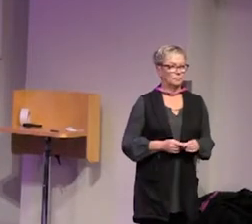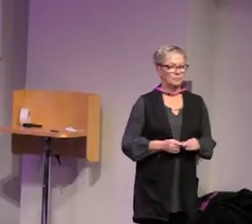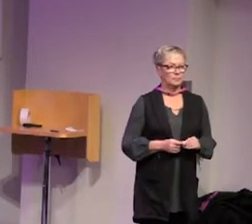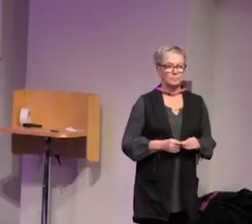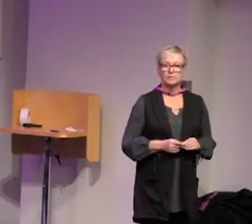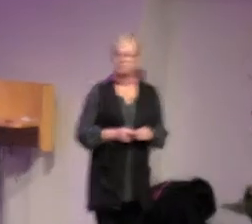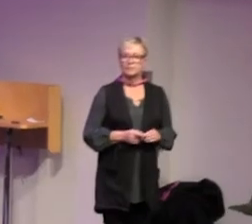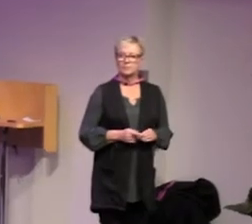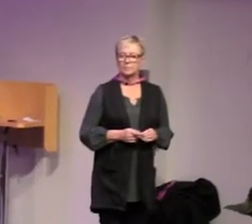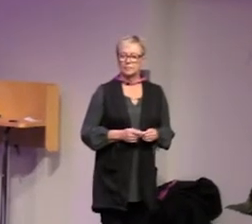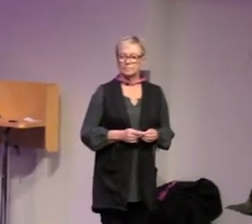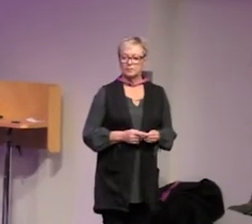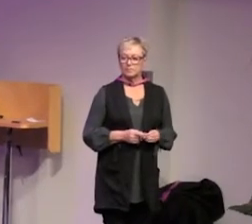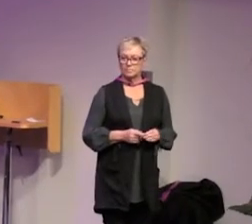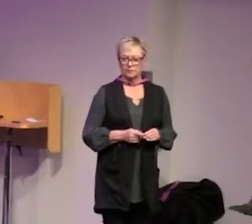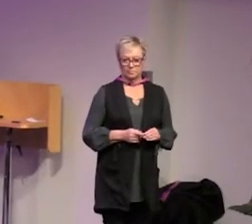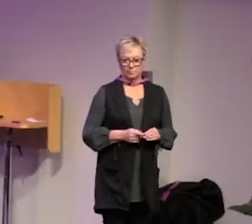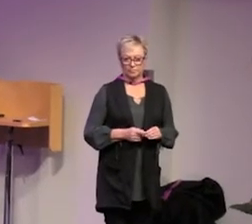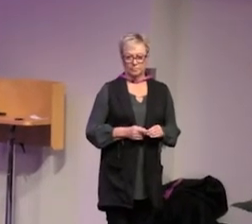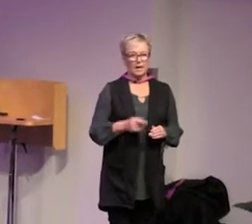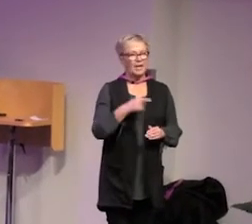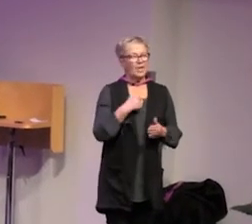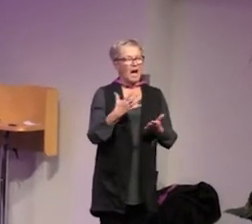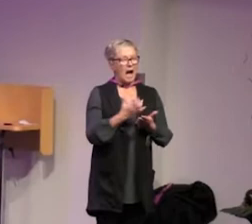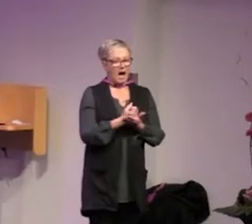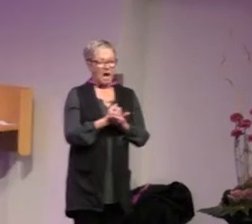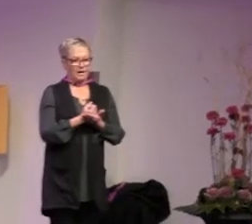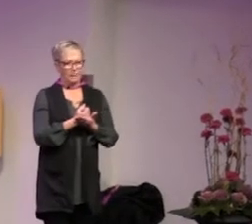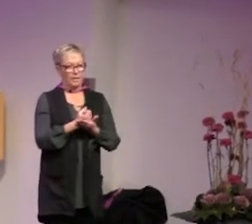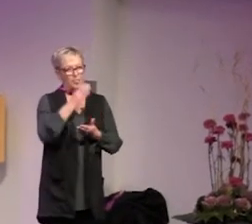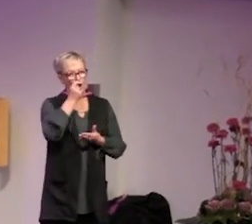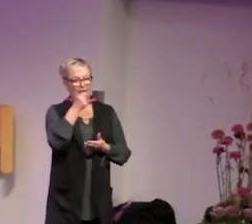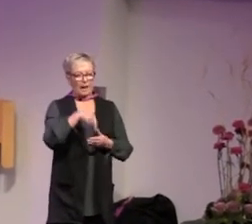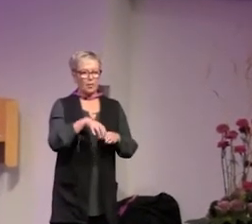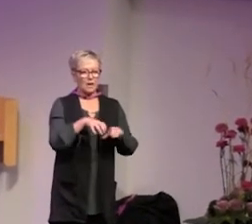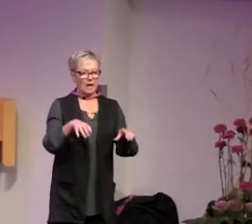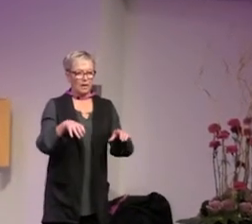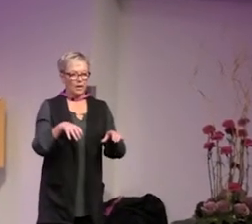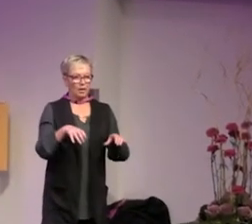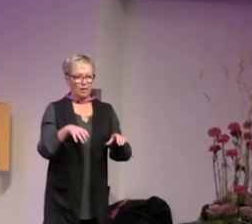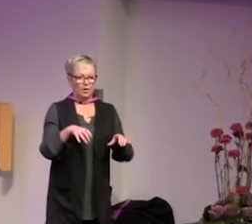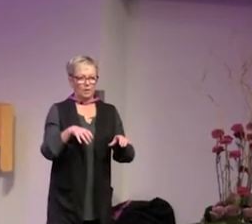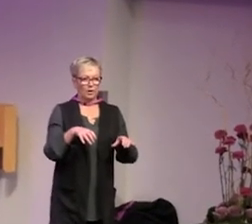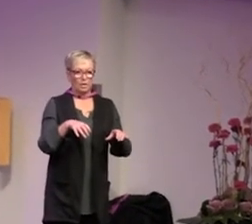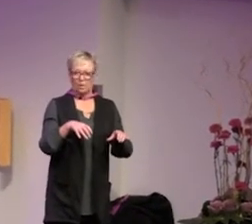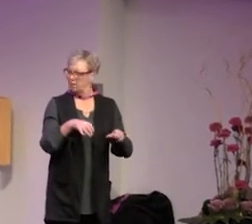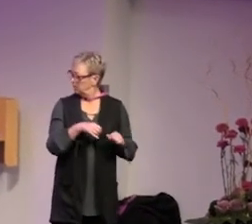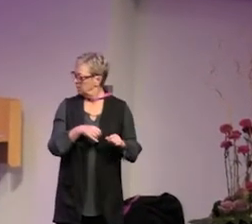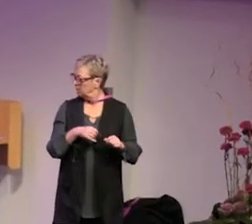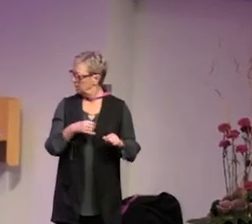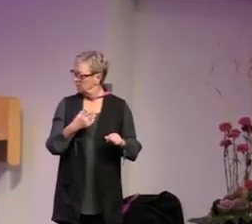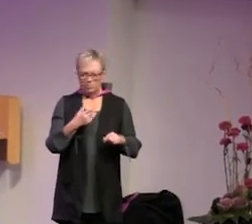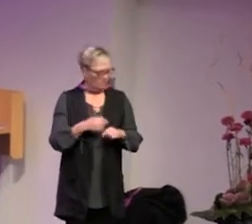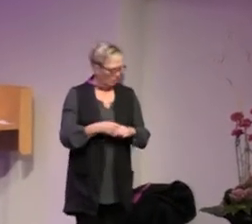sammanhanget vi hann vi hann prata lite här på scenen om hur sexigt det har blivit med